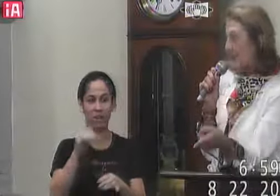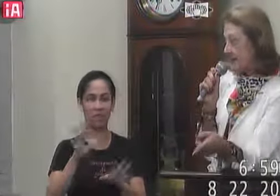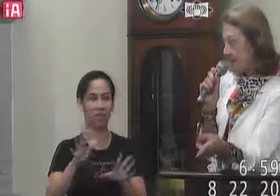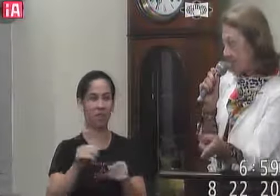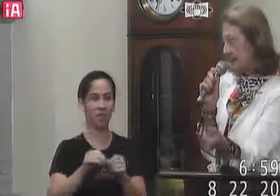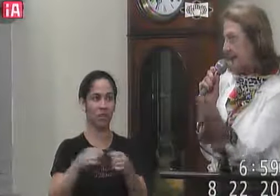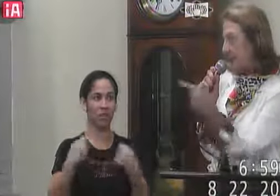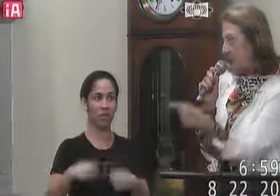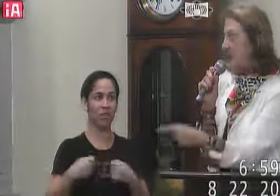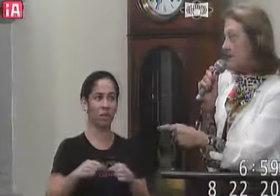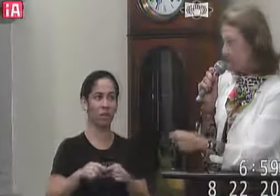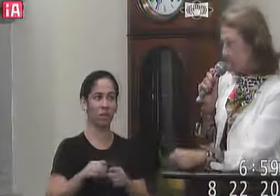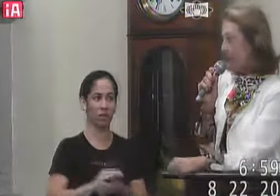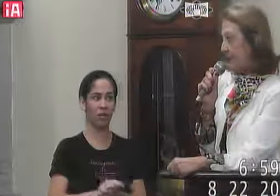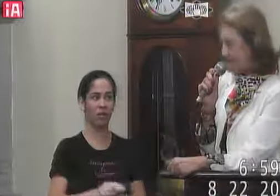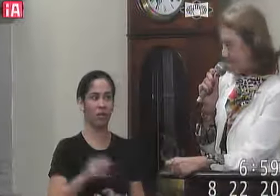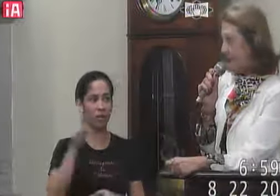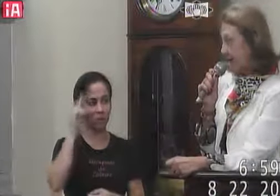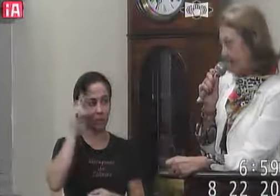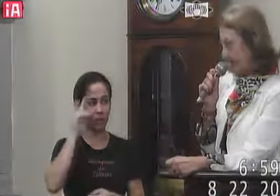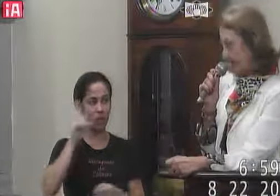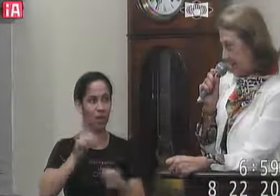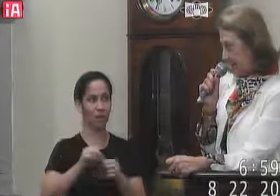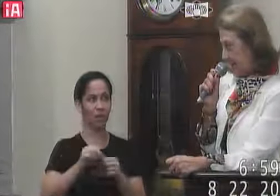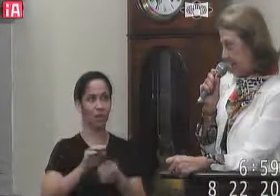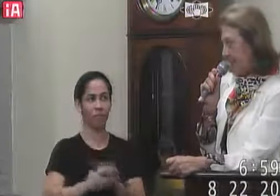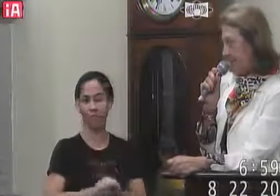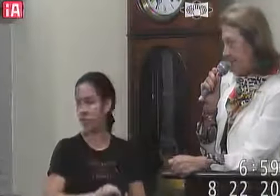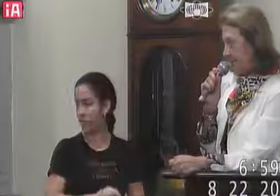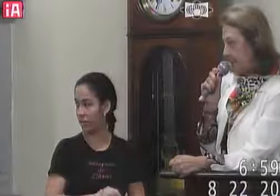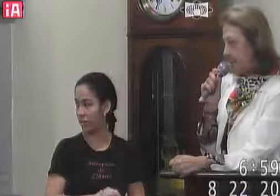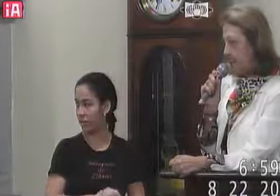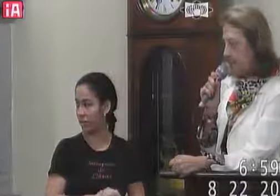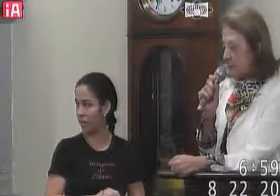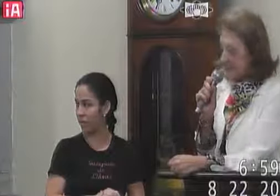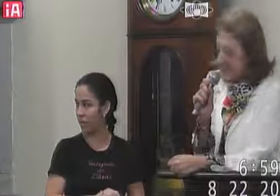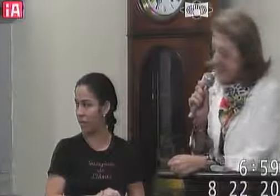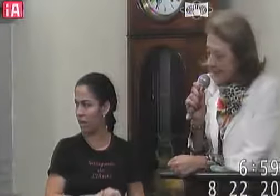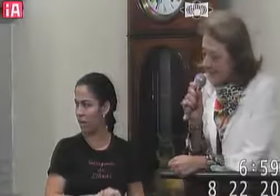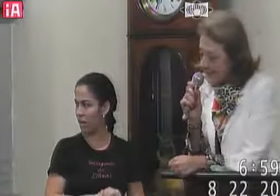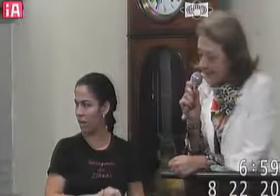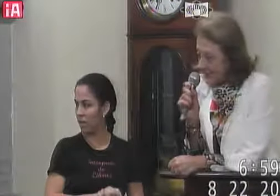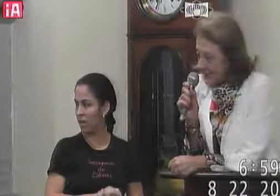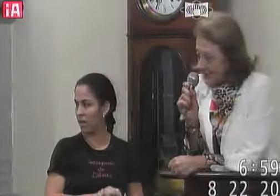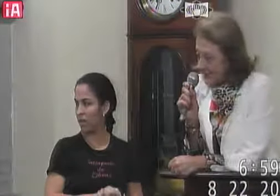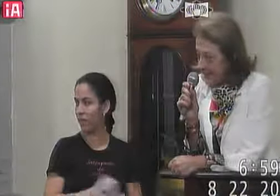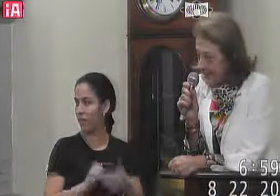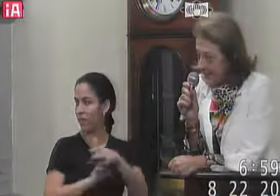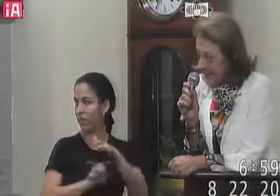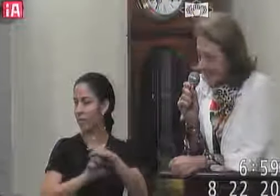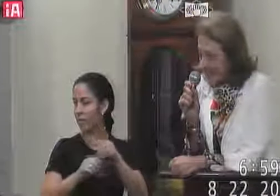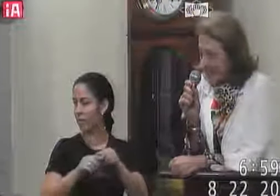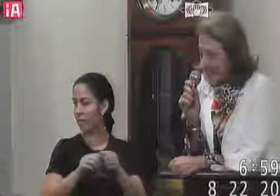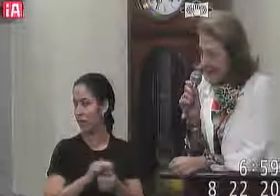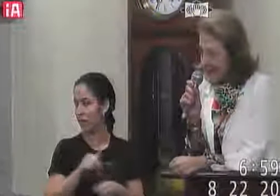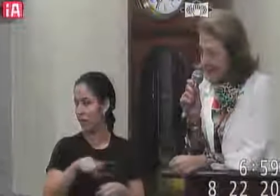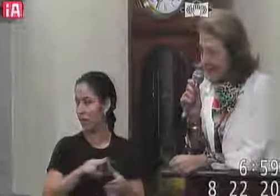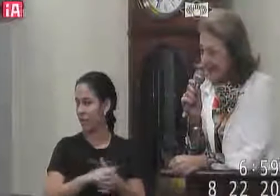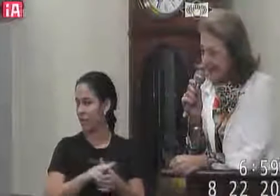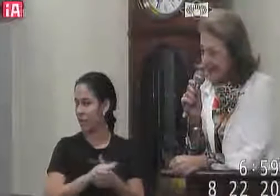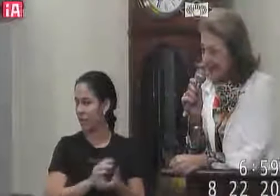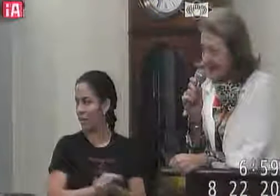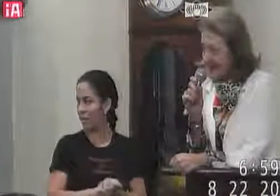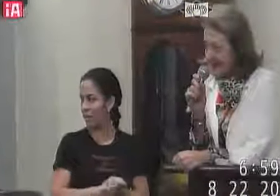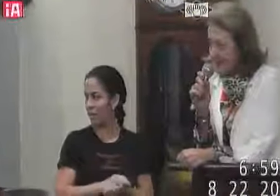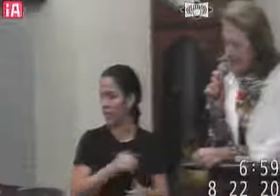viu a necessidade material segunda-feira já vai estar lá fazendo eu não sei também essa firma que presta serviço na nossa cidade também